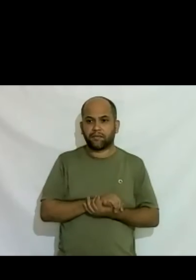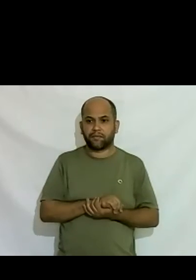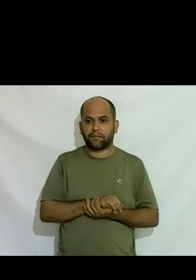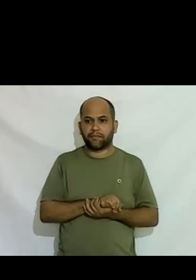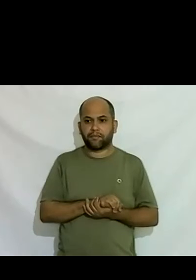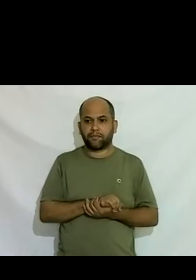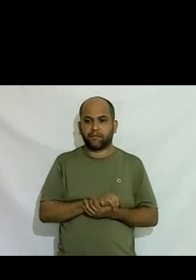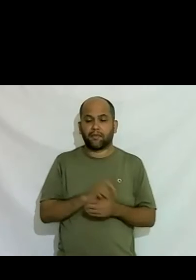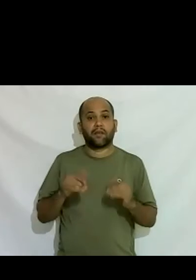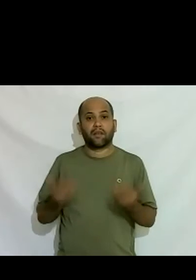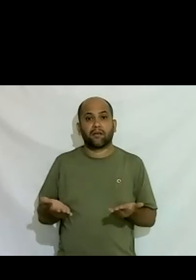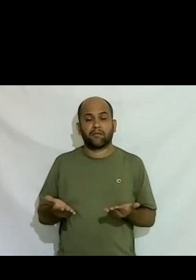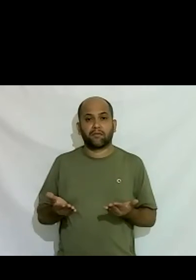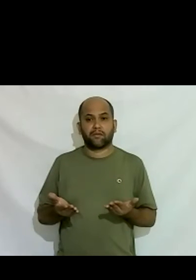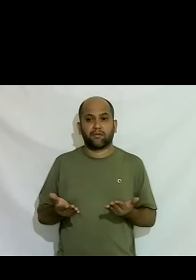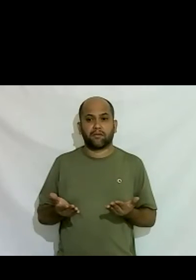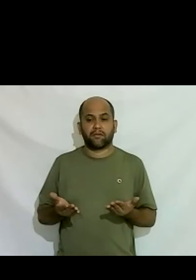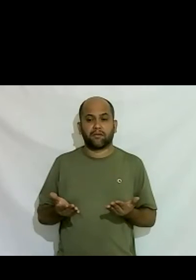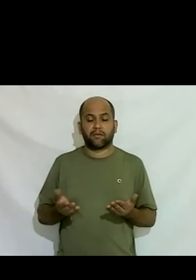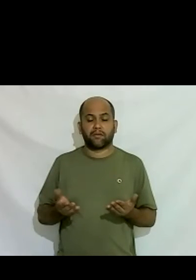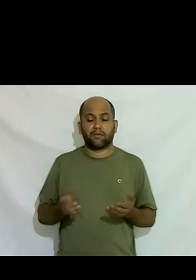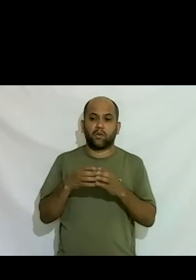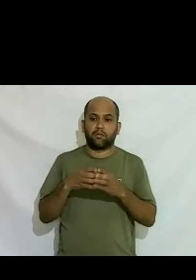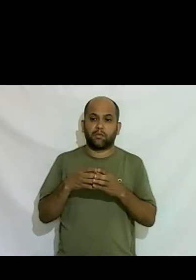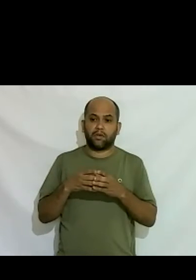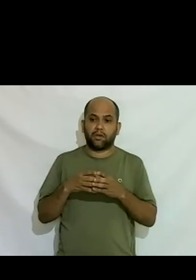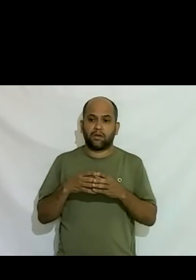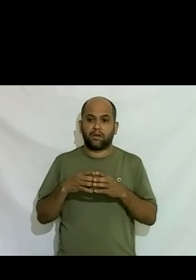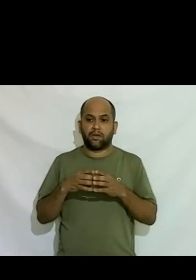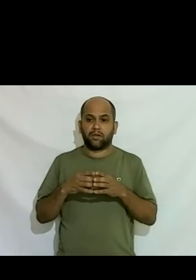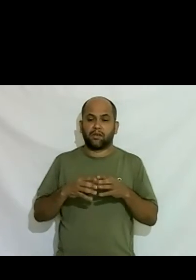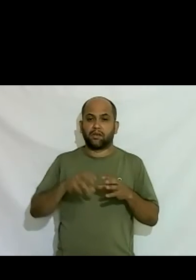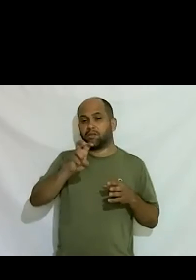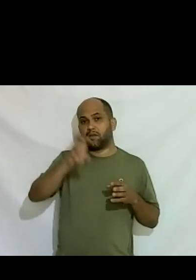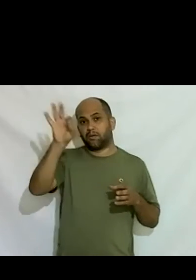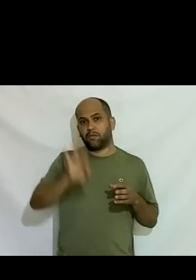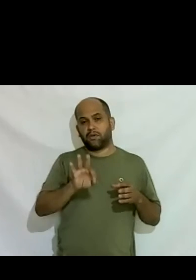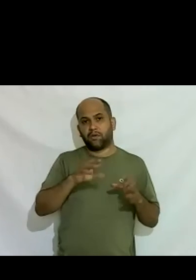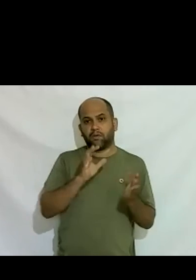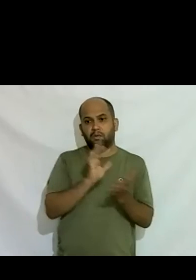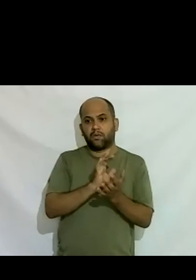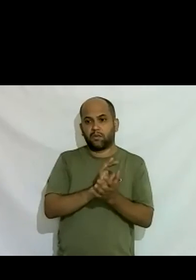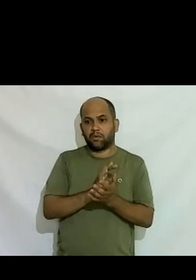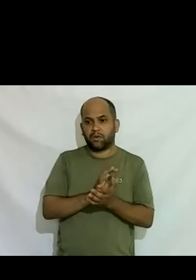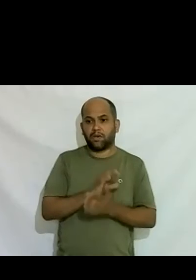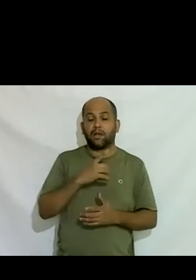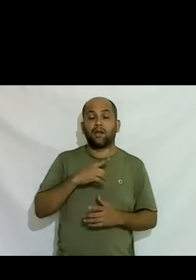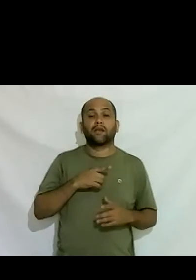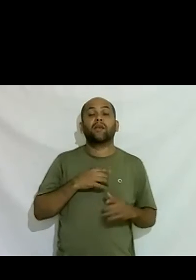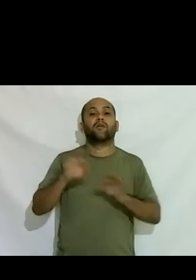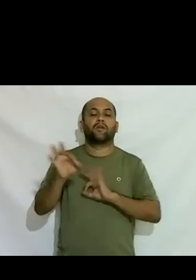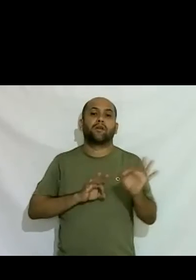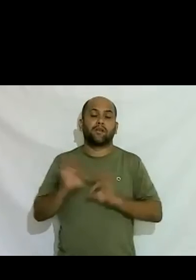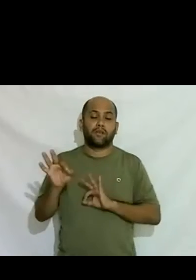então esse grupo privilegiado de 5% da população é quem comanda o país